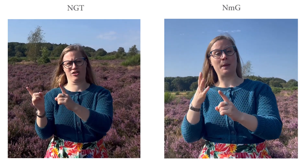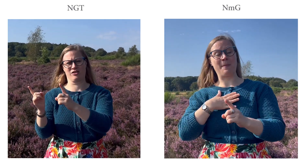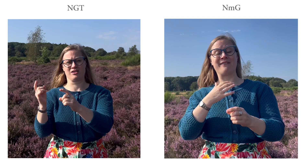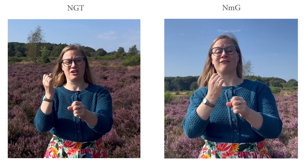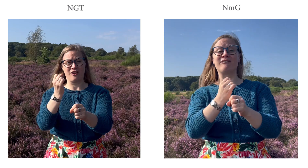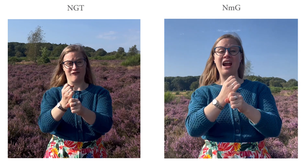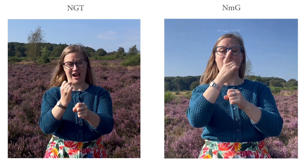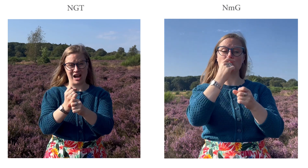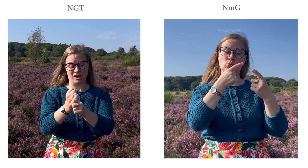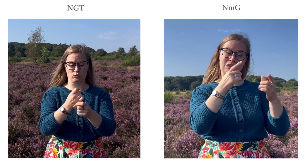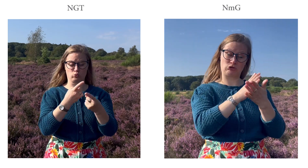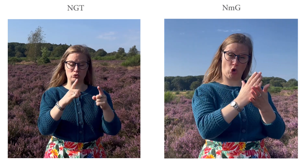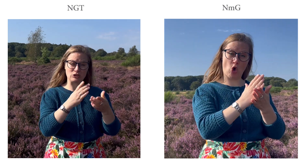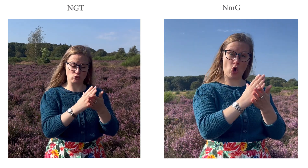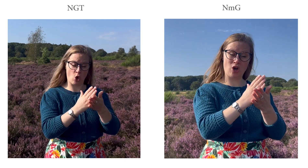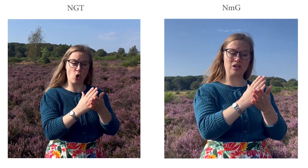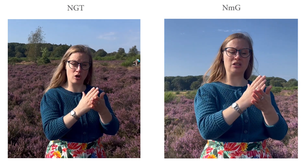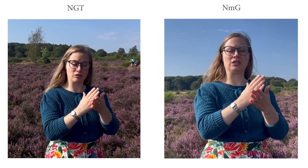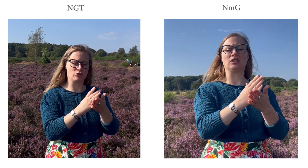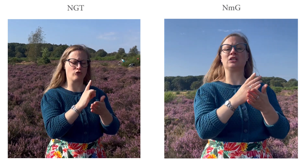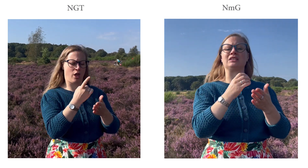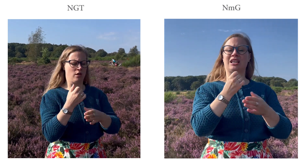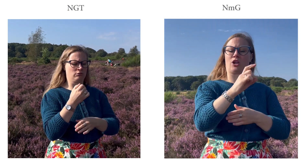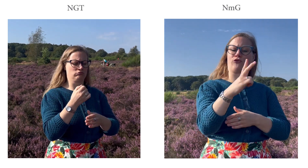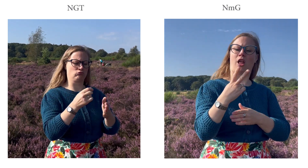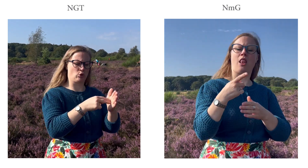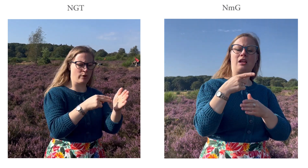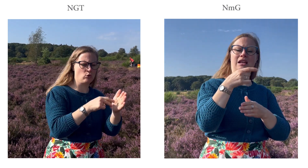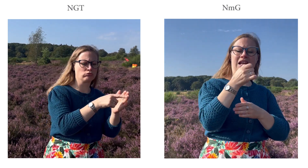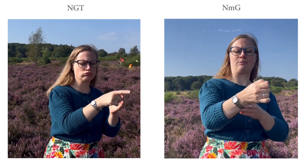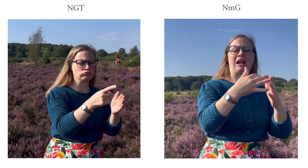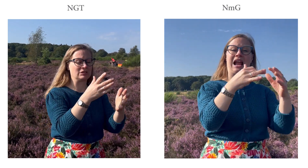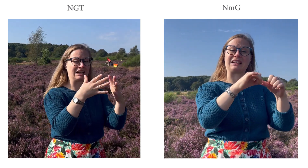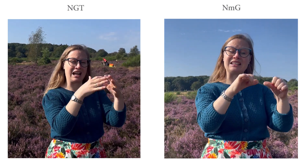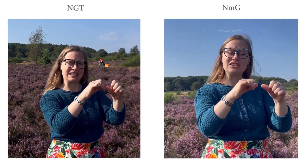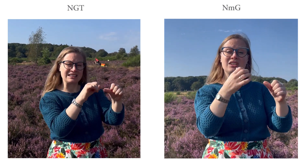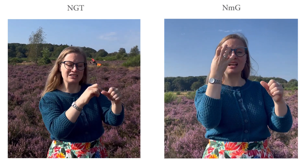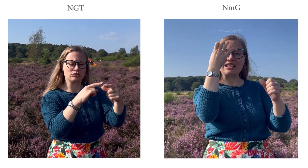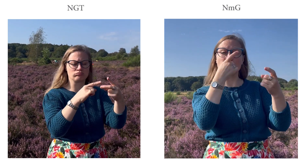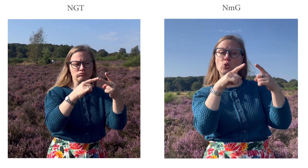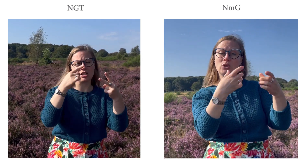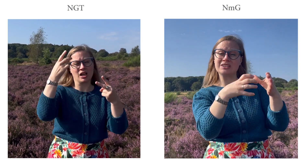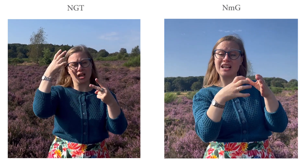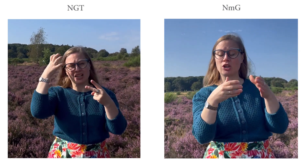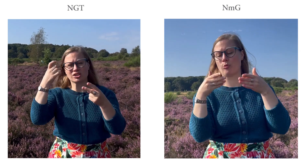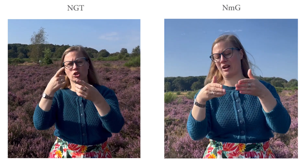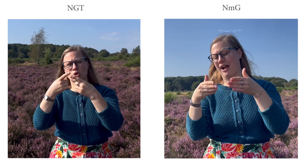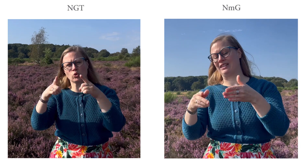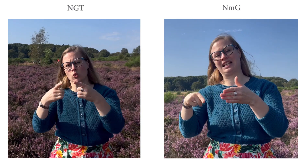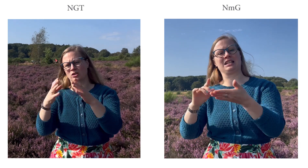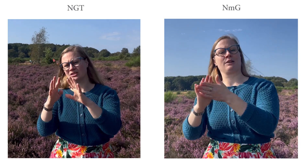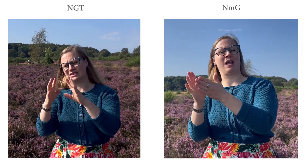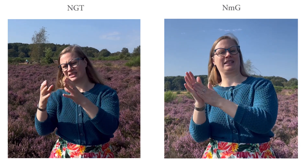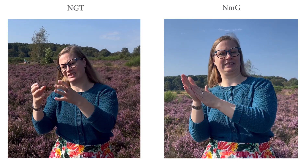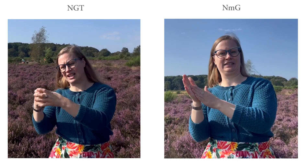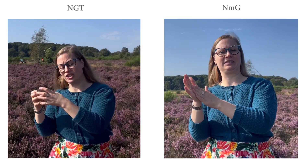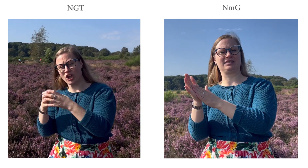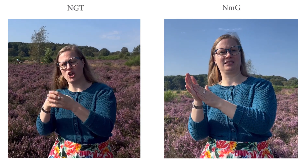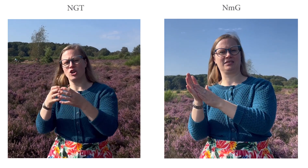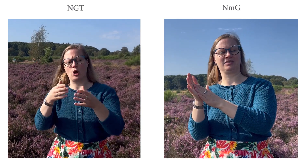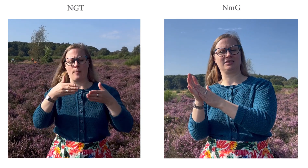Mijn werk als muziektolk zet ik vooral in bij kerkdiensten, christelijke concerten, begrafenissen en crematies.